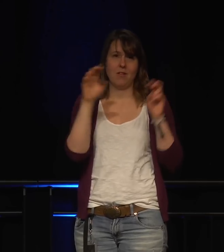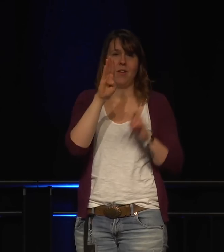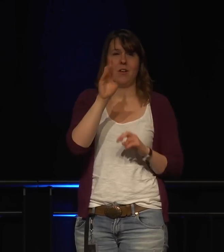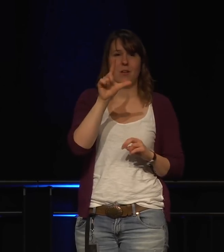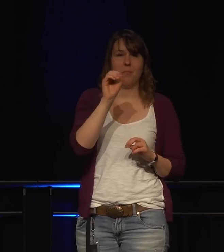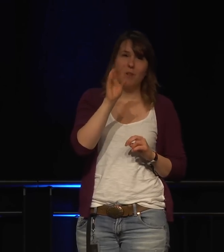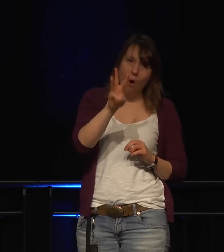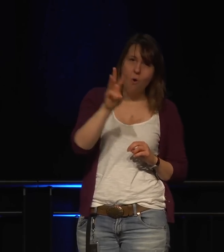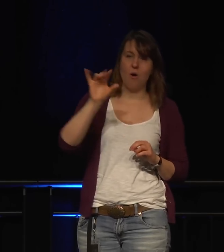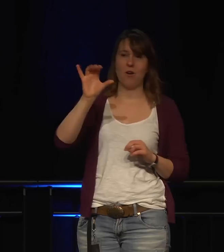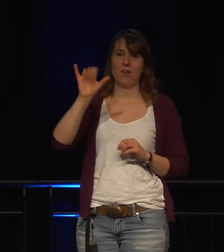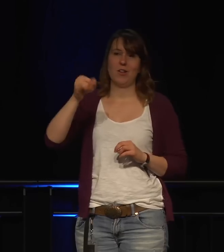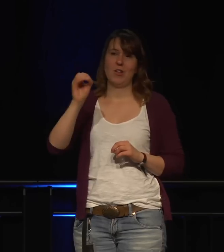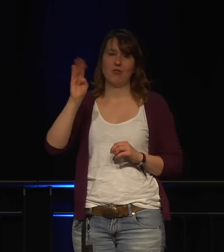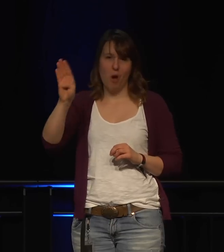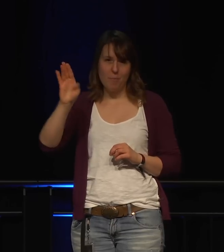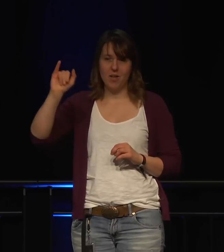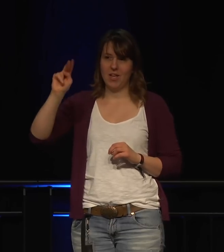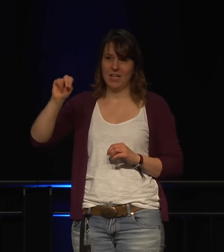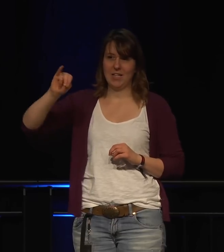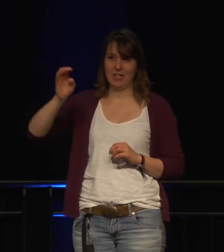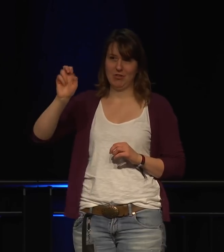Schaut nach über Blowjob Injection